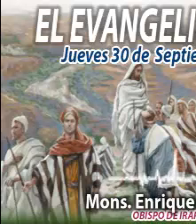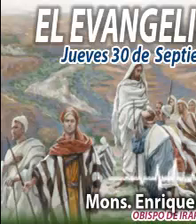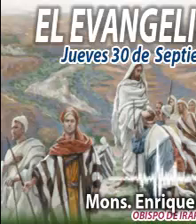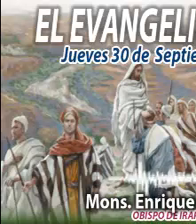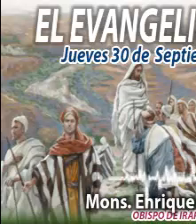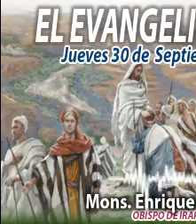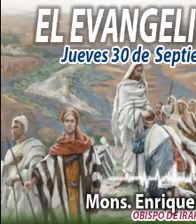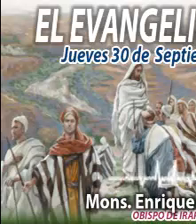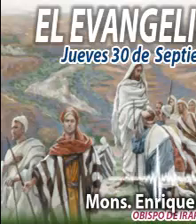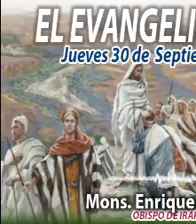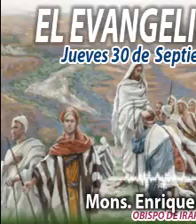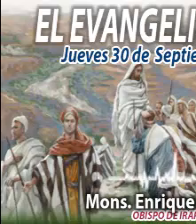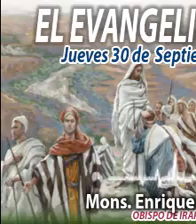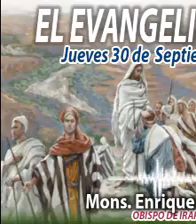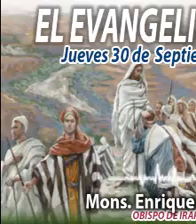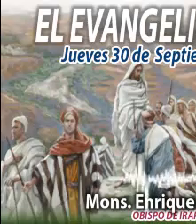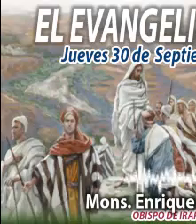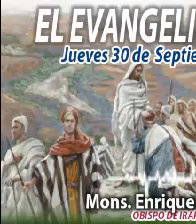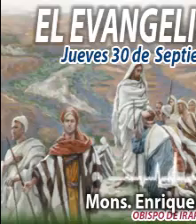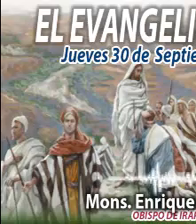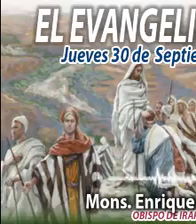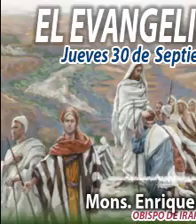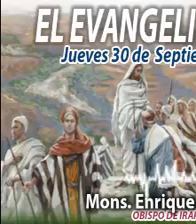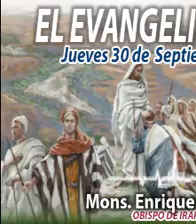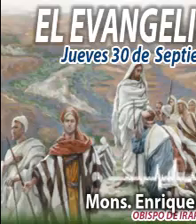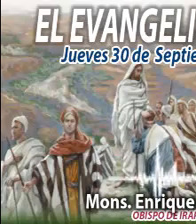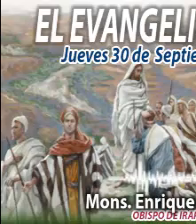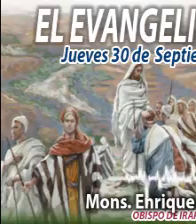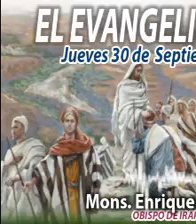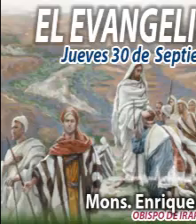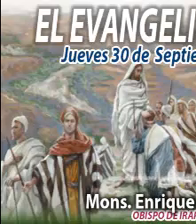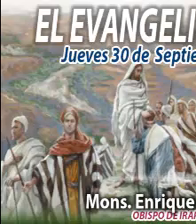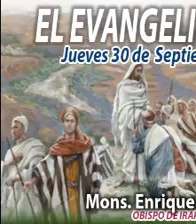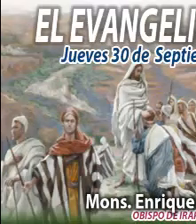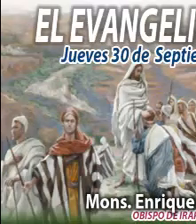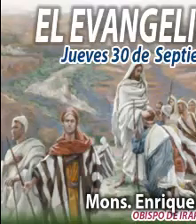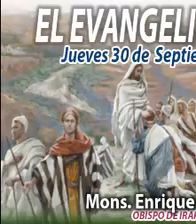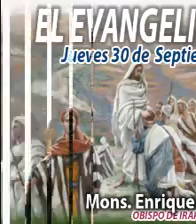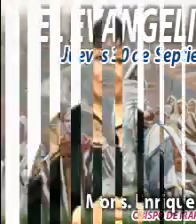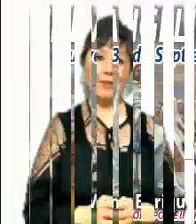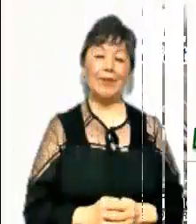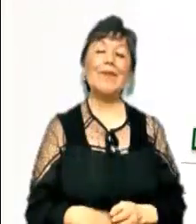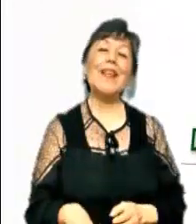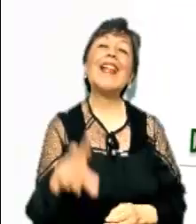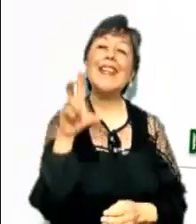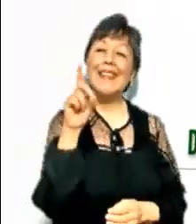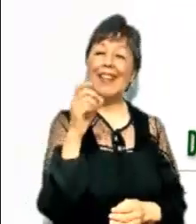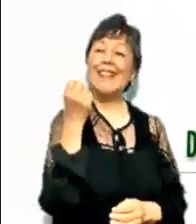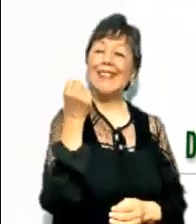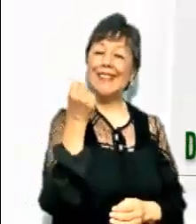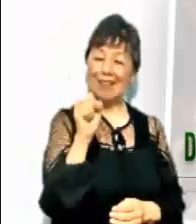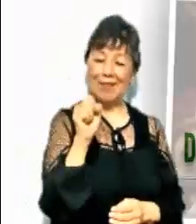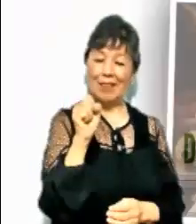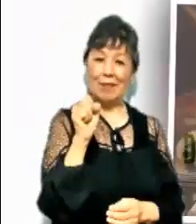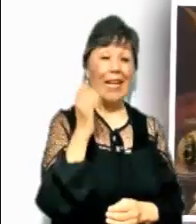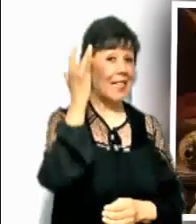Alimentame, sálame, acompáñame. 30 de